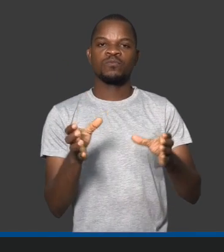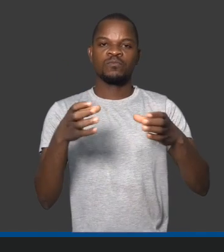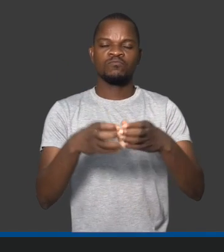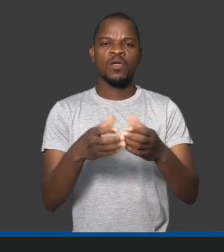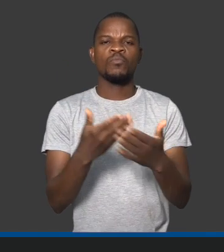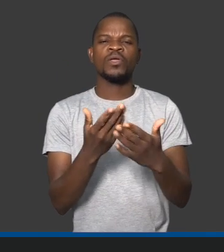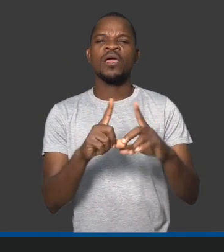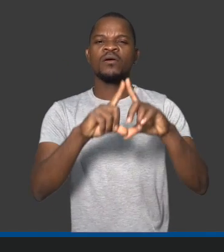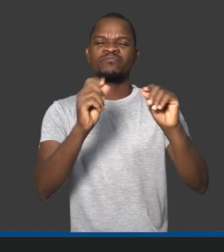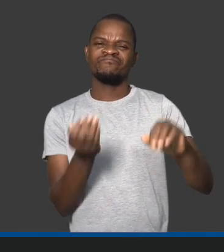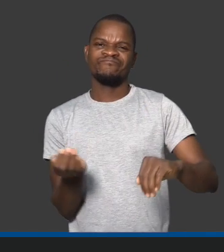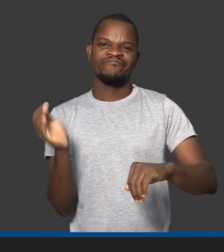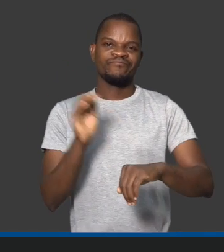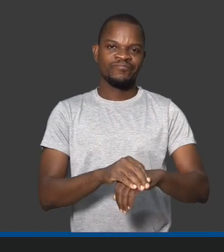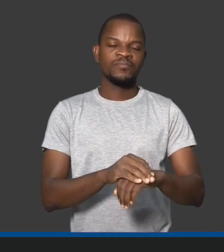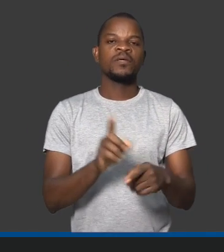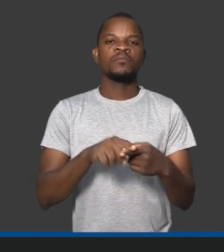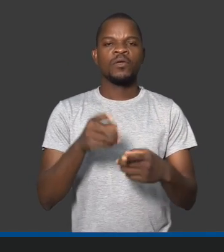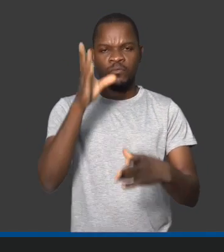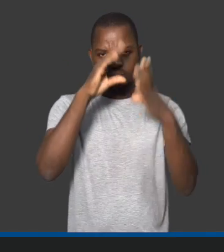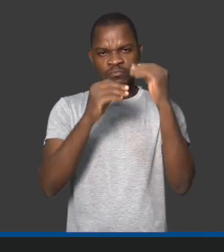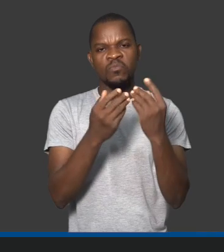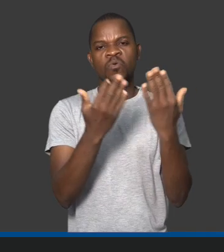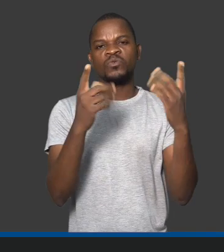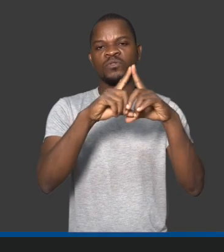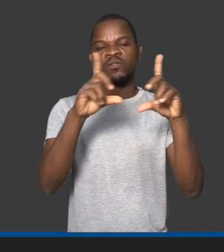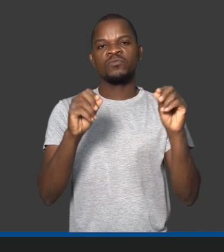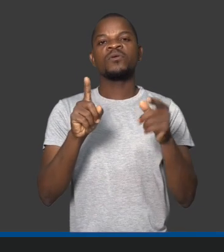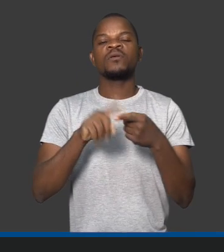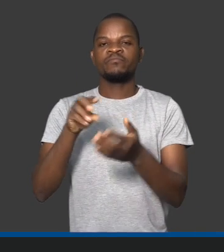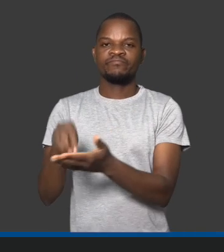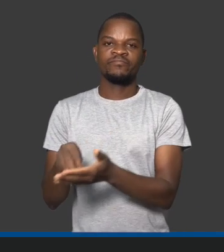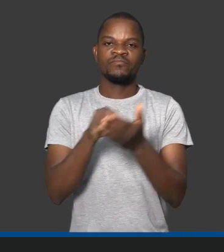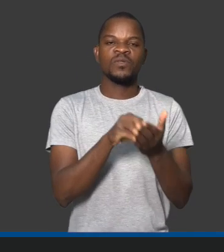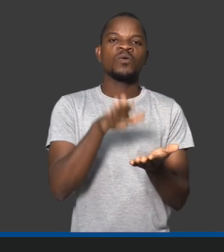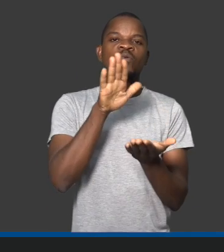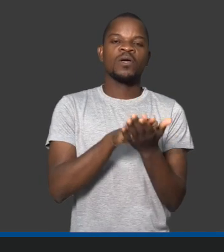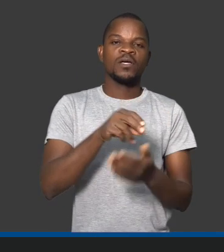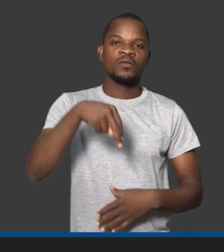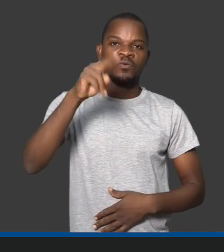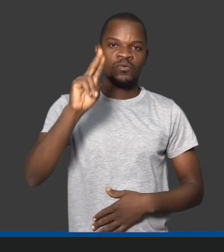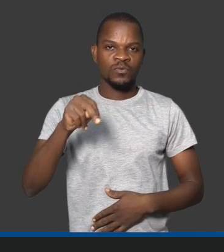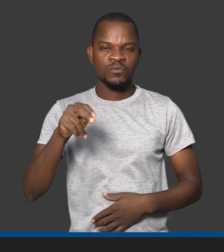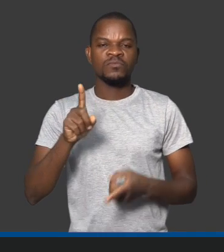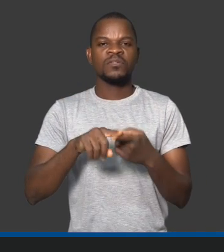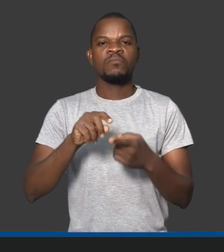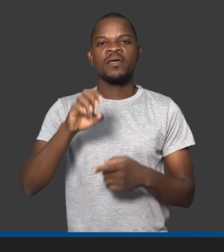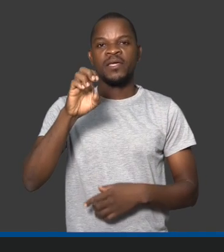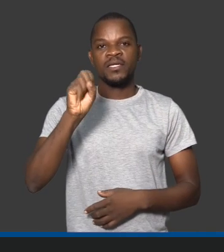E é tão profissional. E eu acho que nós temos muito a aprender de você. E eu vou levar isso comigo para a Norueia e para a Escandinávia. E eu